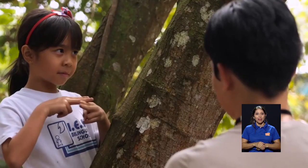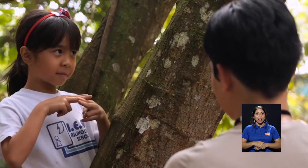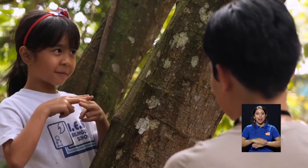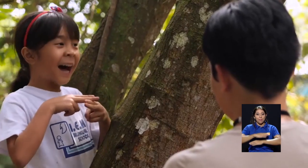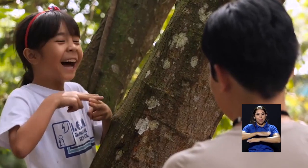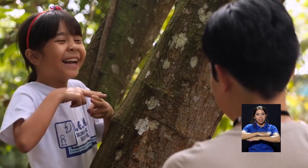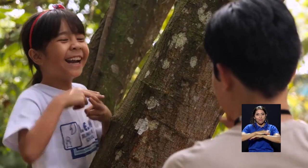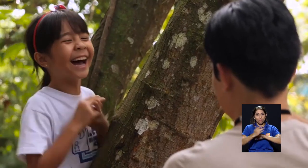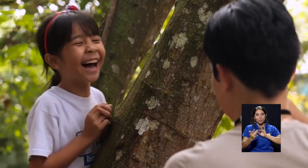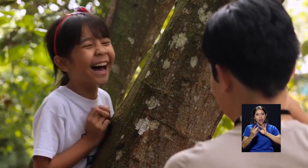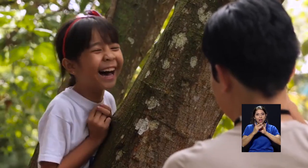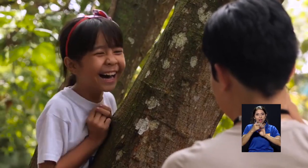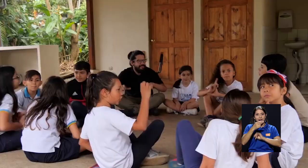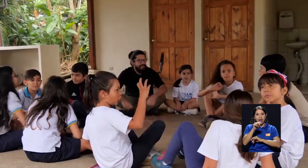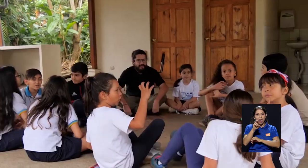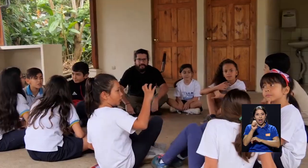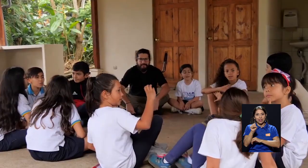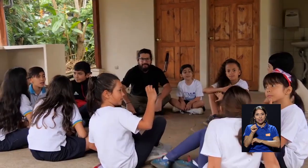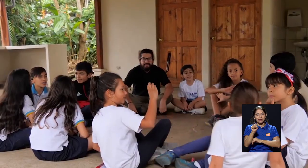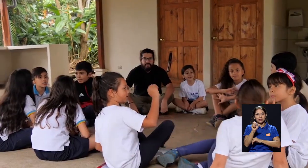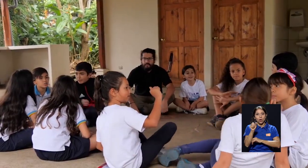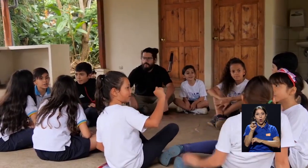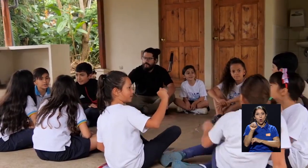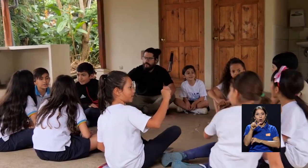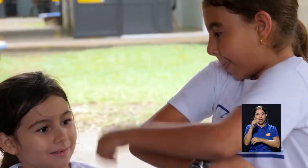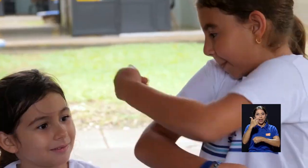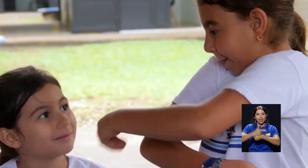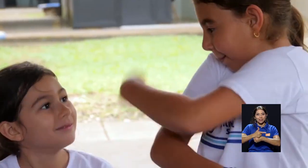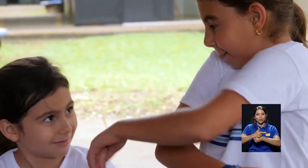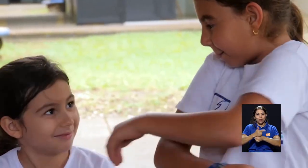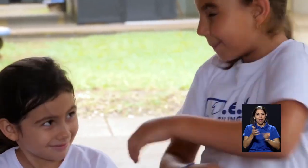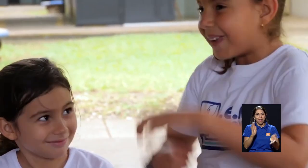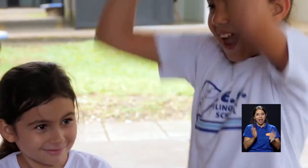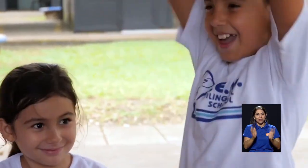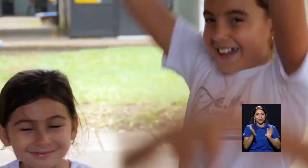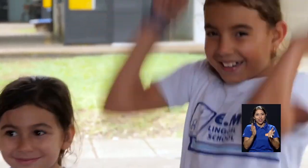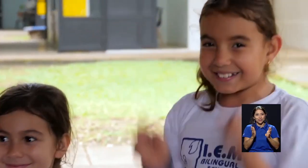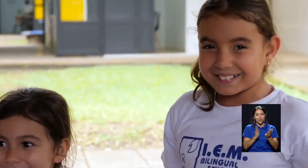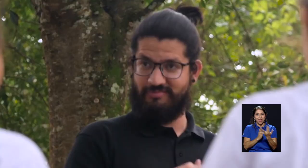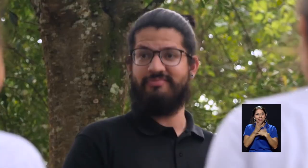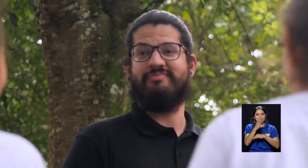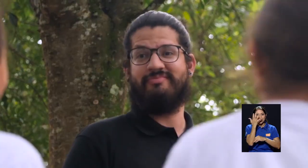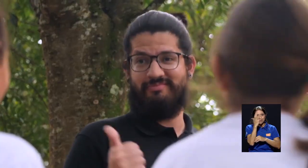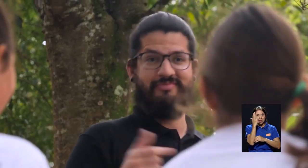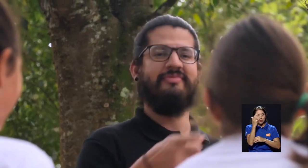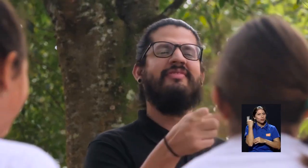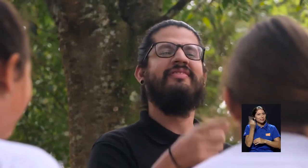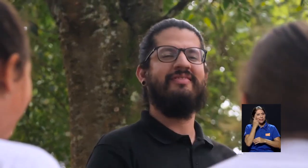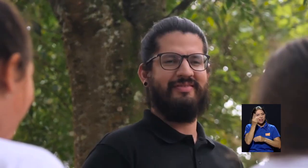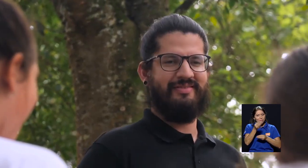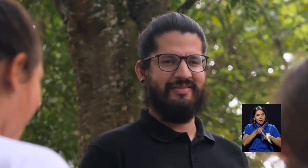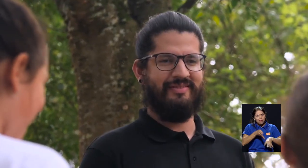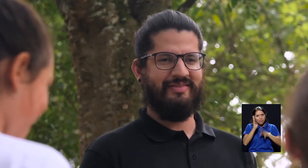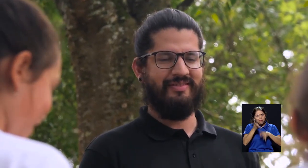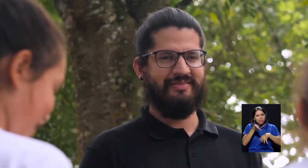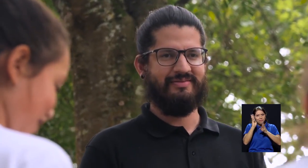-On Lesco, a través de su cuenta de Facebook, comparte diariamente contenido para crear conciencia sobre la comunidad sorda del país.